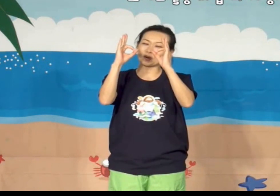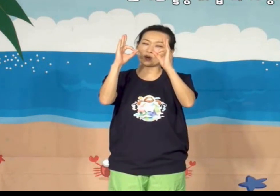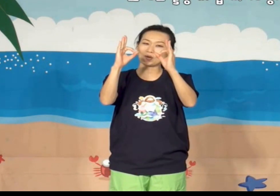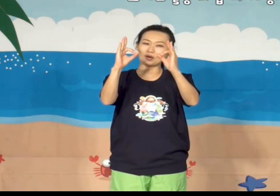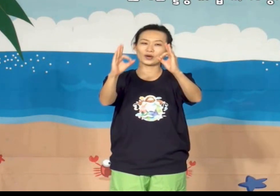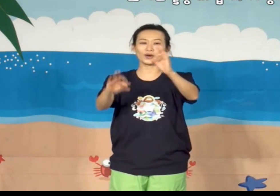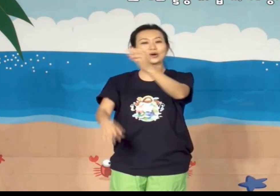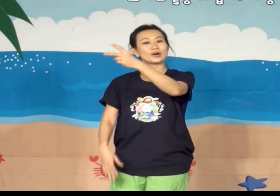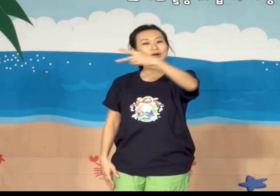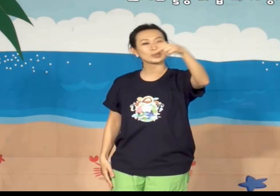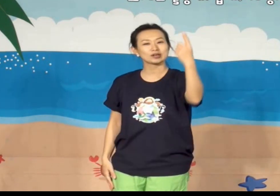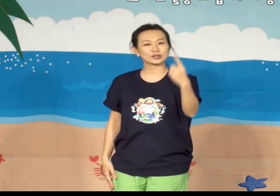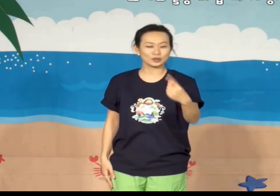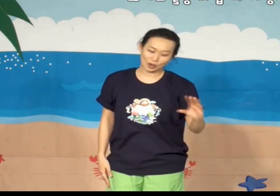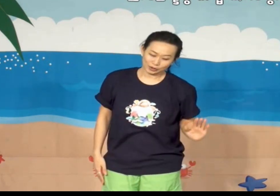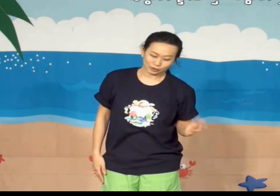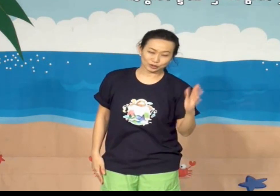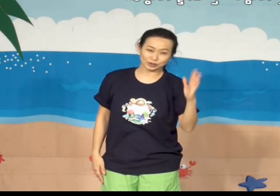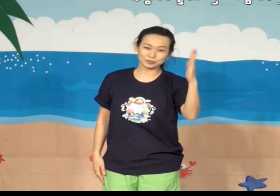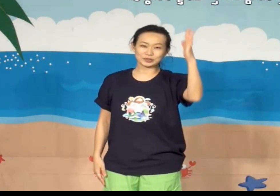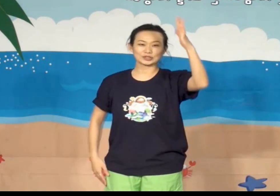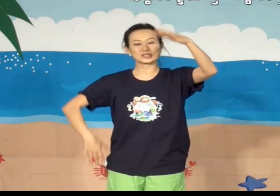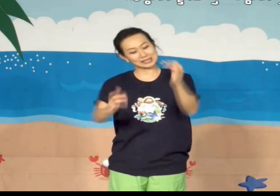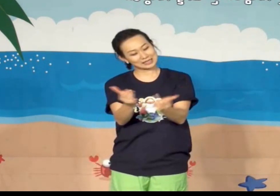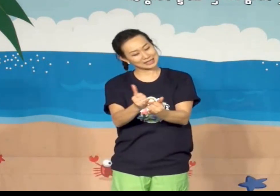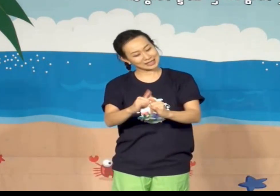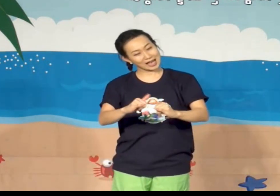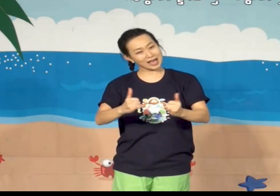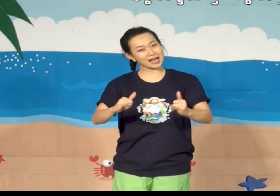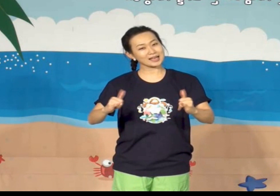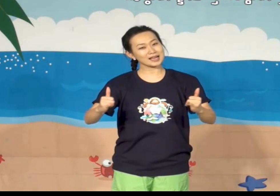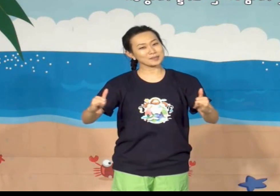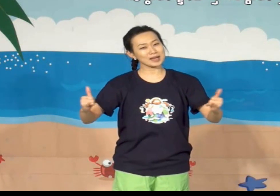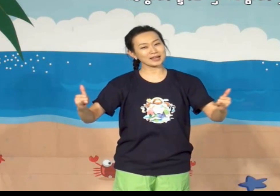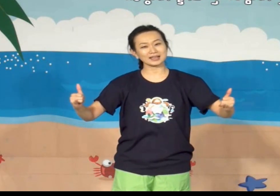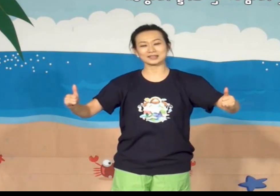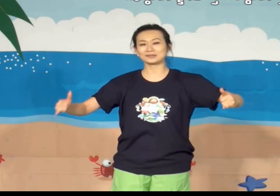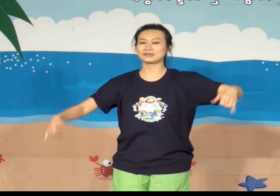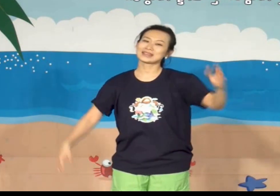보여도 눈부신 사랑해 사랑아